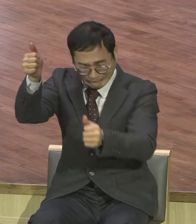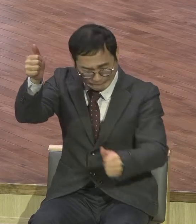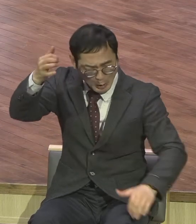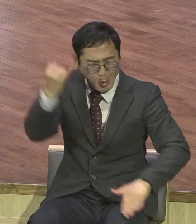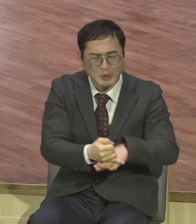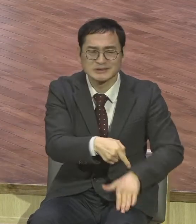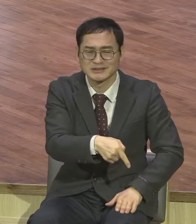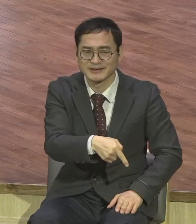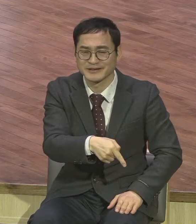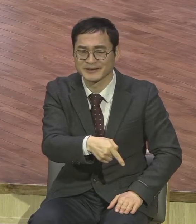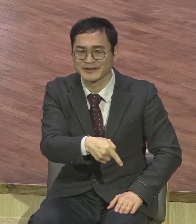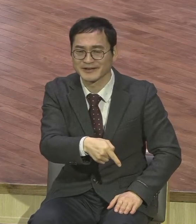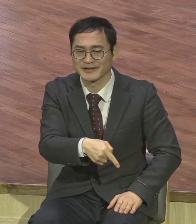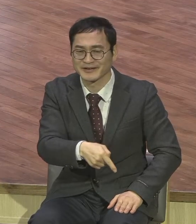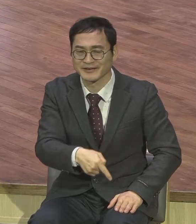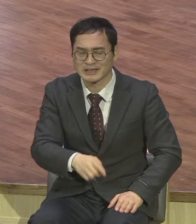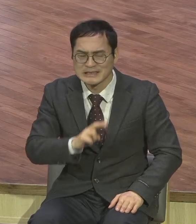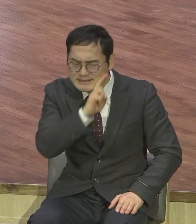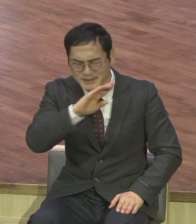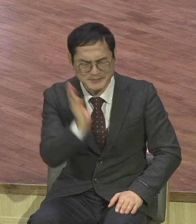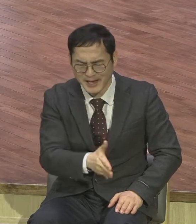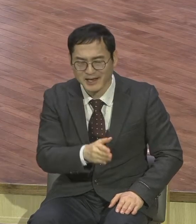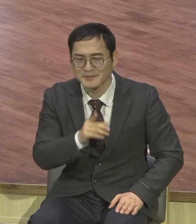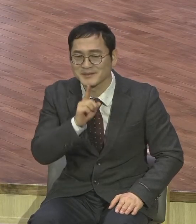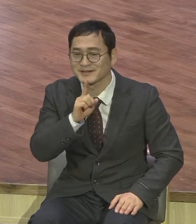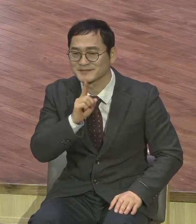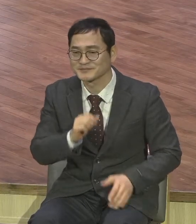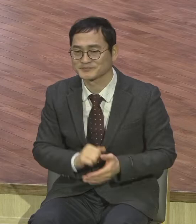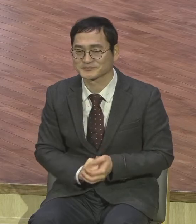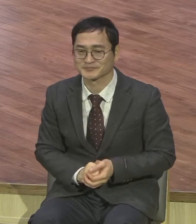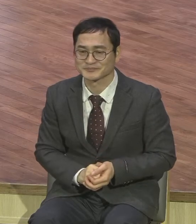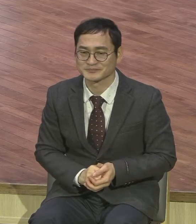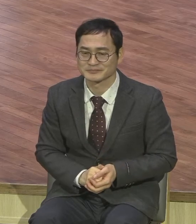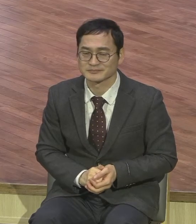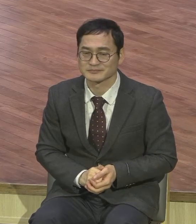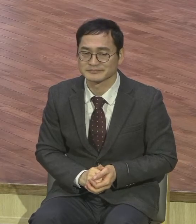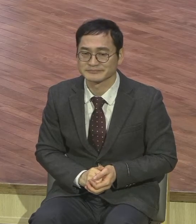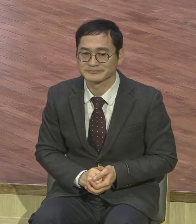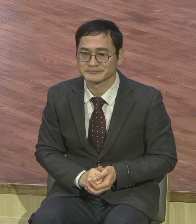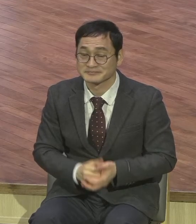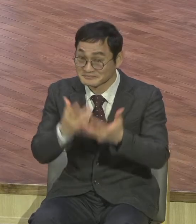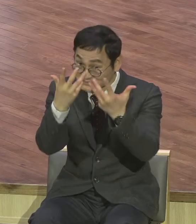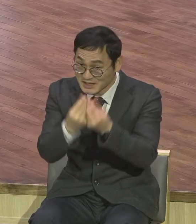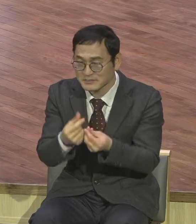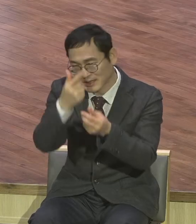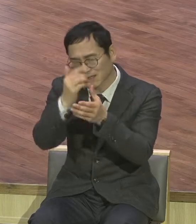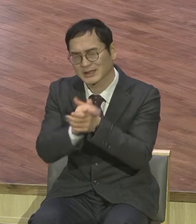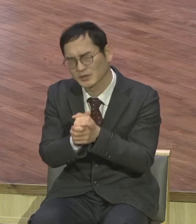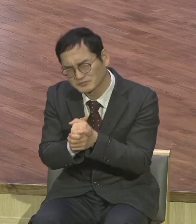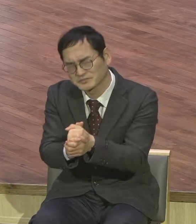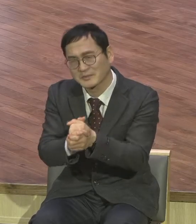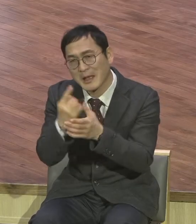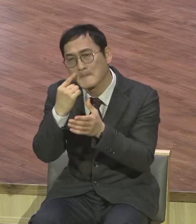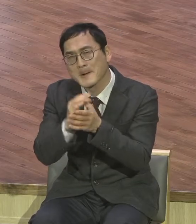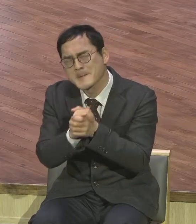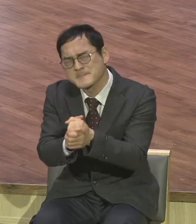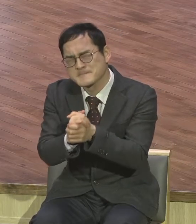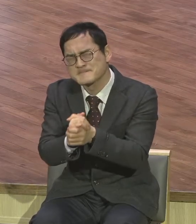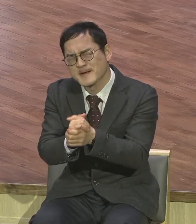쉬운 예로 몇 번 기도해보고 몇 번 기도했는데 기도 응답이 없다